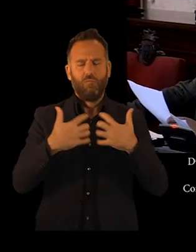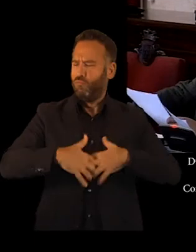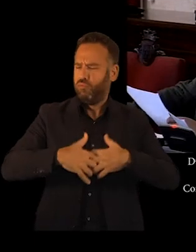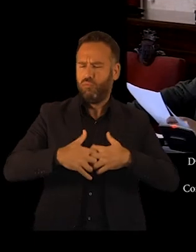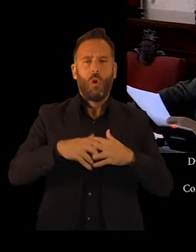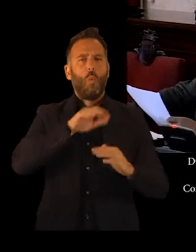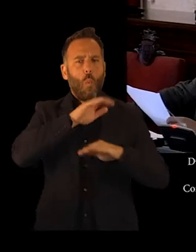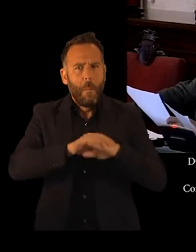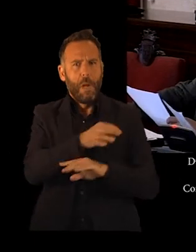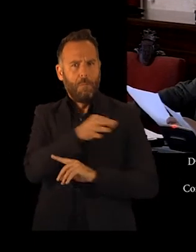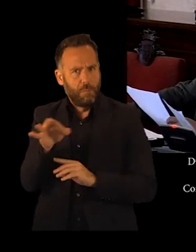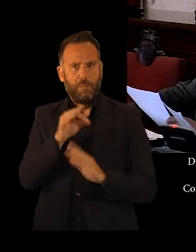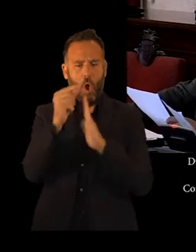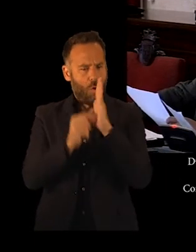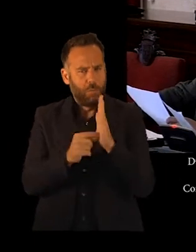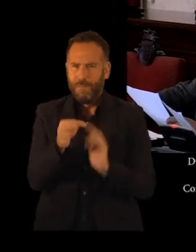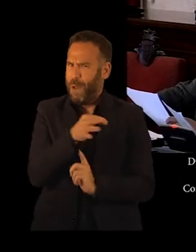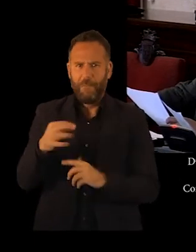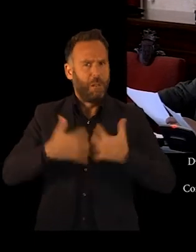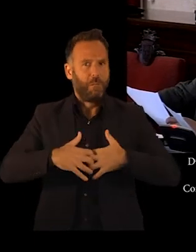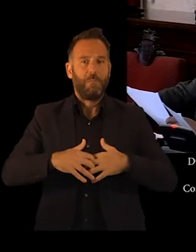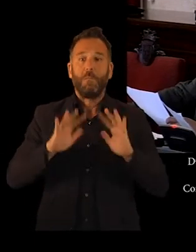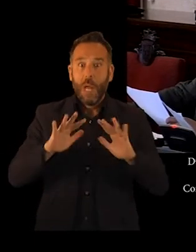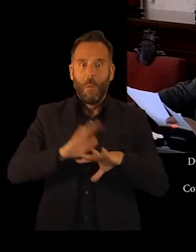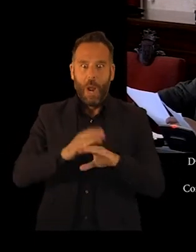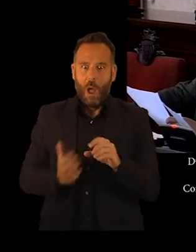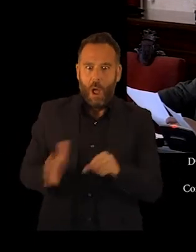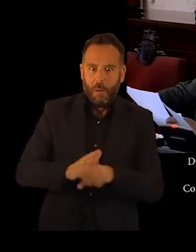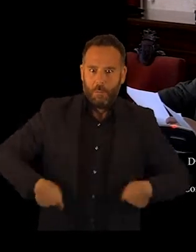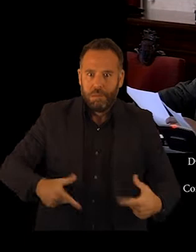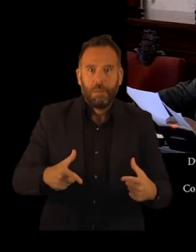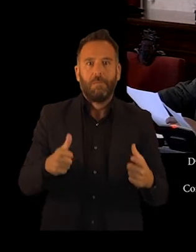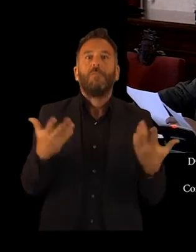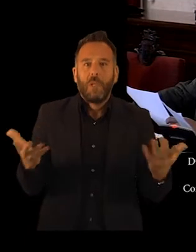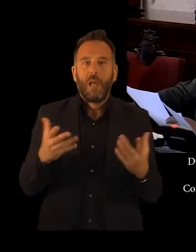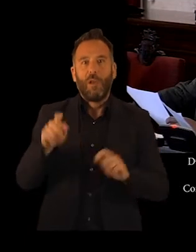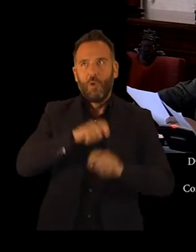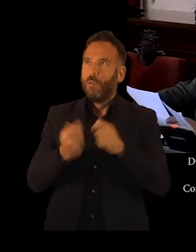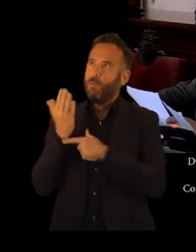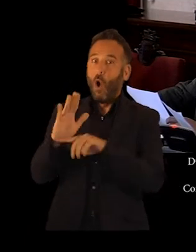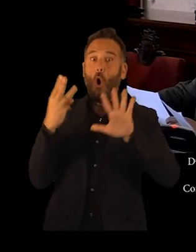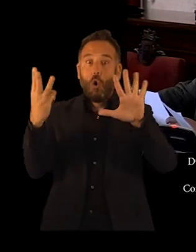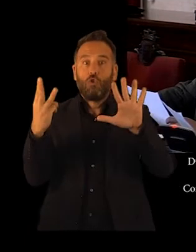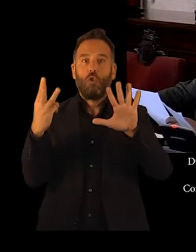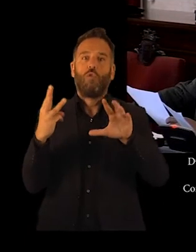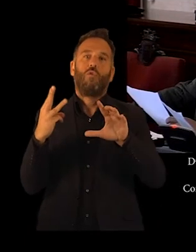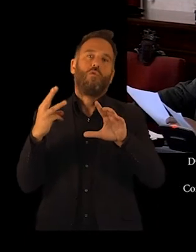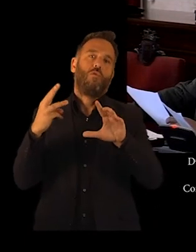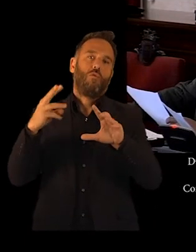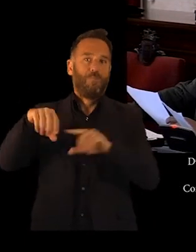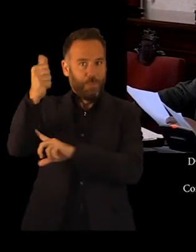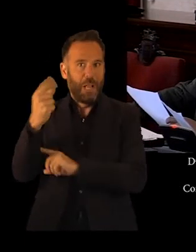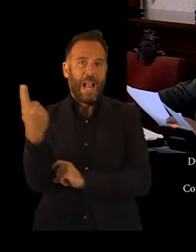siempre, se cumplieron los objetivos comprometidos. Pero para cubrir los gastos de estos programas, las subvenciones establecían en sus ocho resoluciones de cada provincia